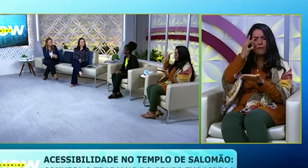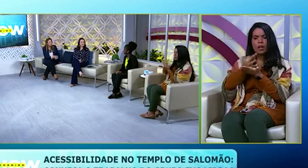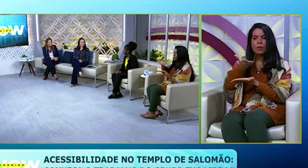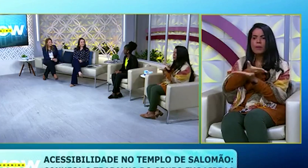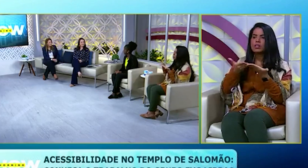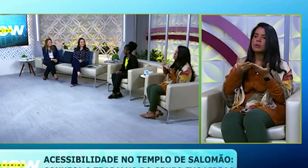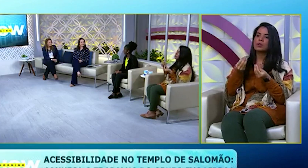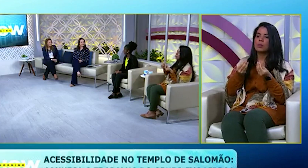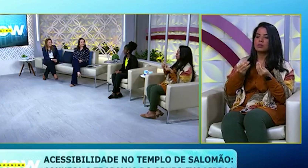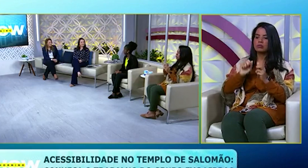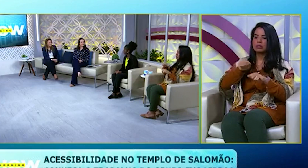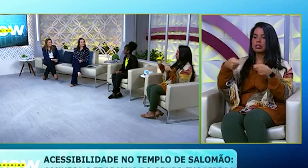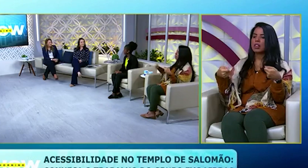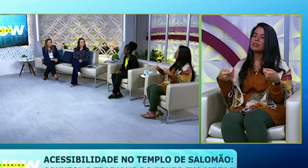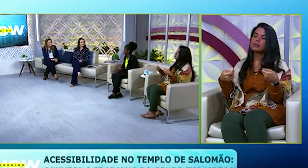gestos? É,